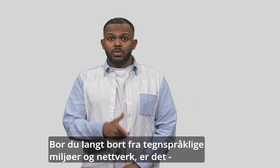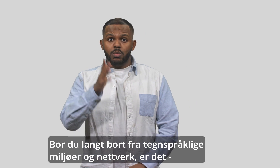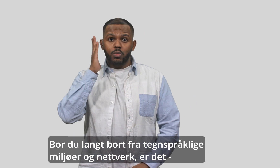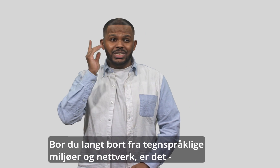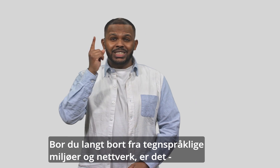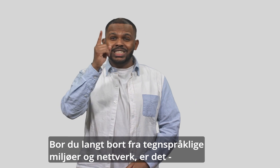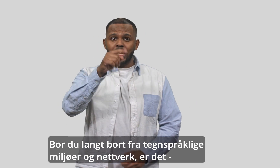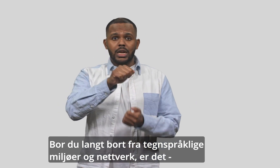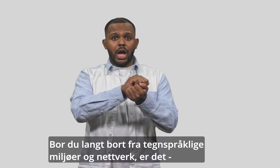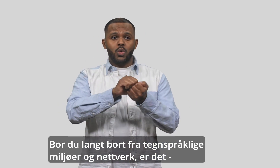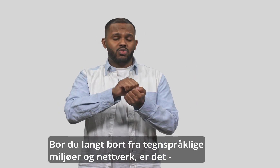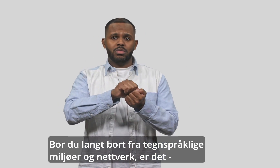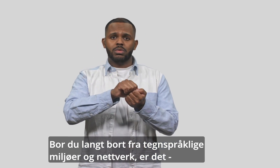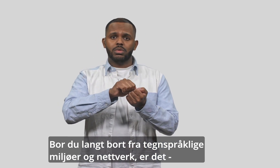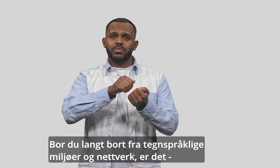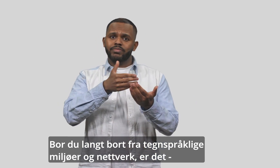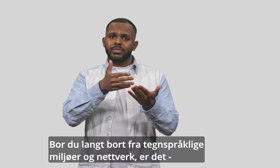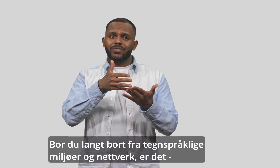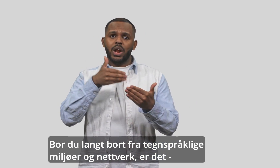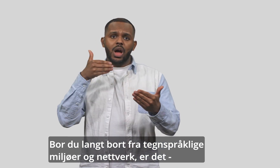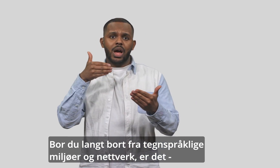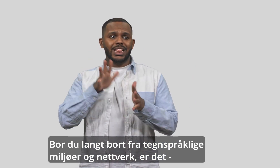Bor du langt unna et tegnspråklig miljø og nettverk? 49.